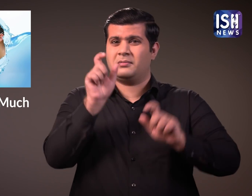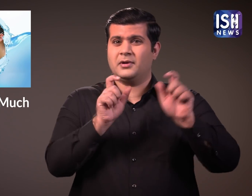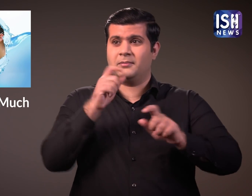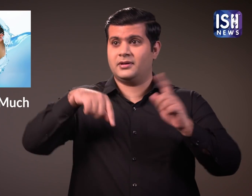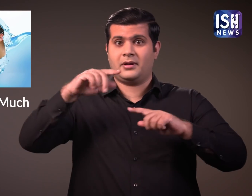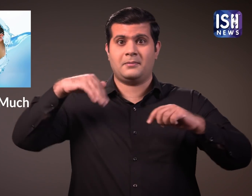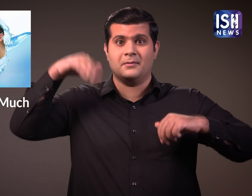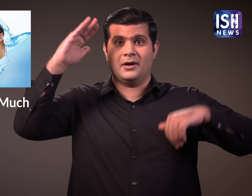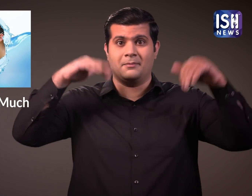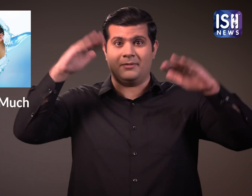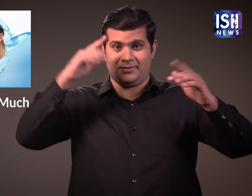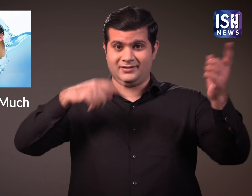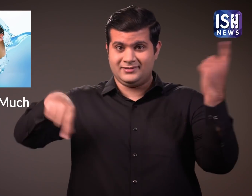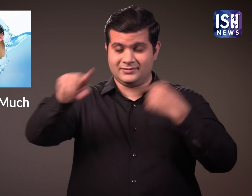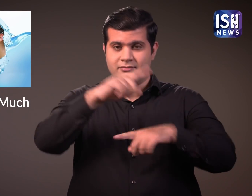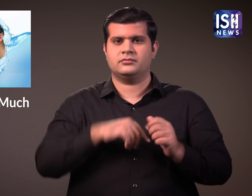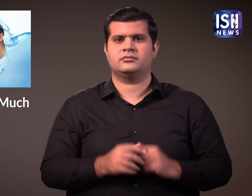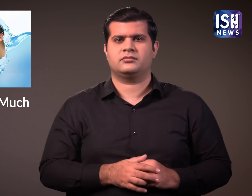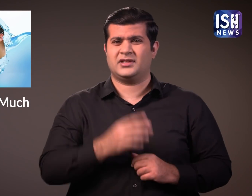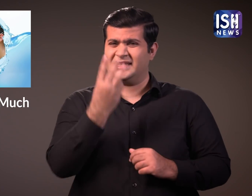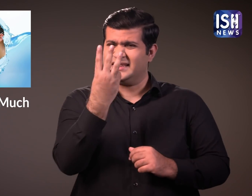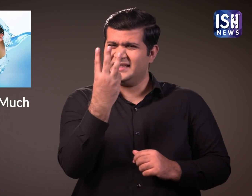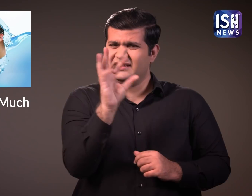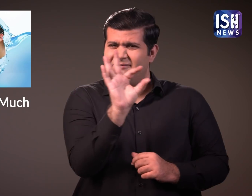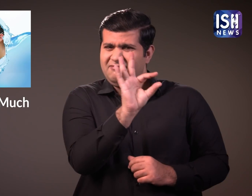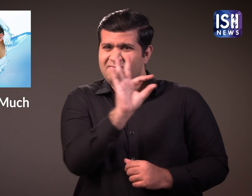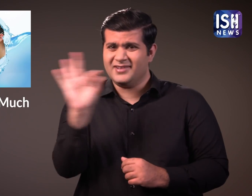एक वयास्क तीन सप्ताह तक बिना भोजन के रह सकता है